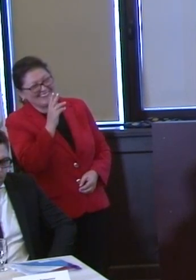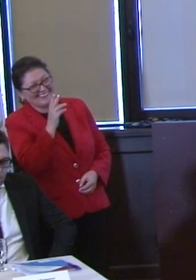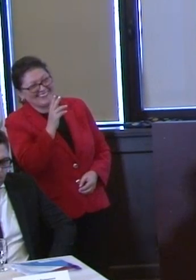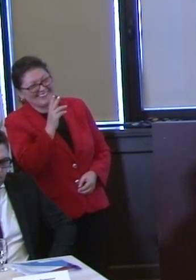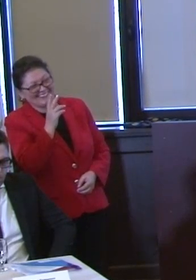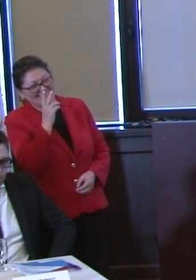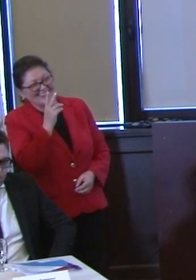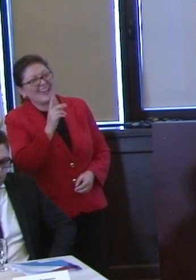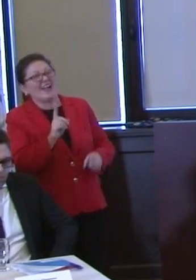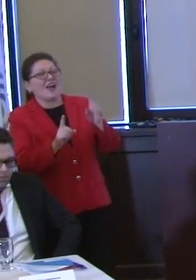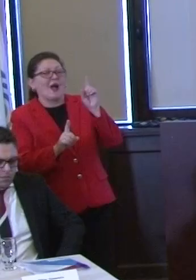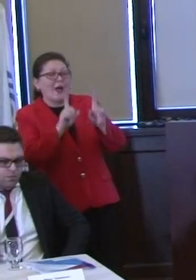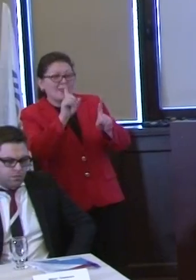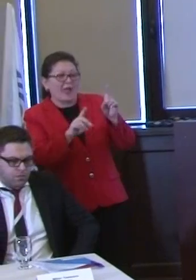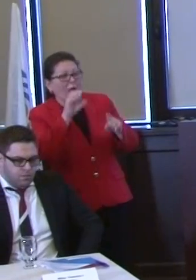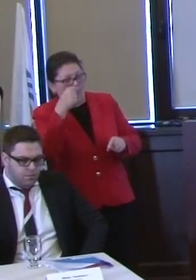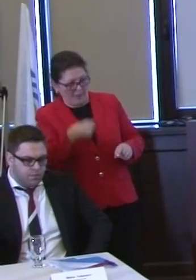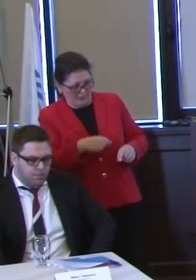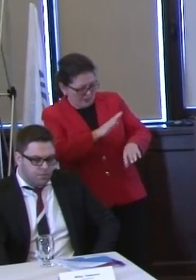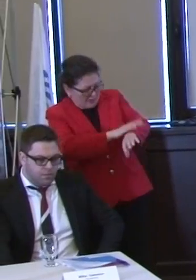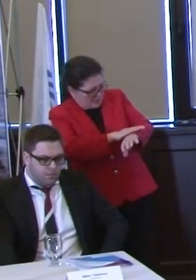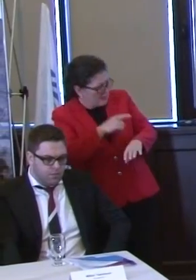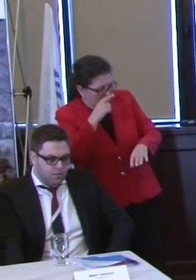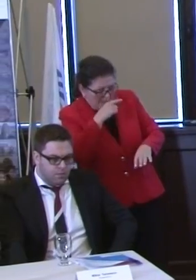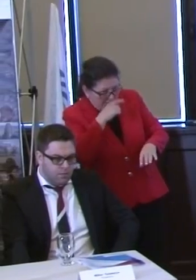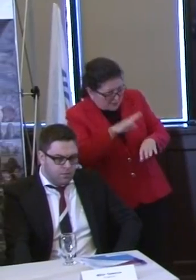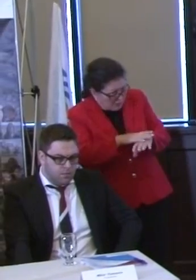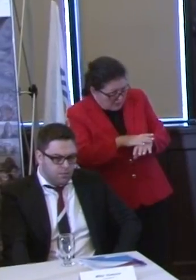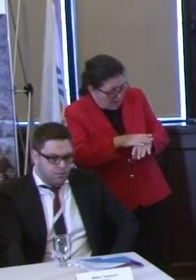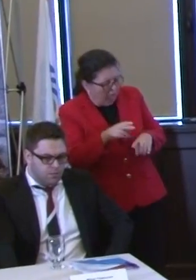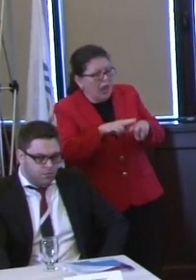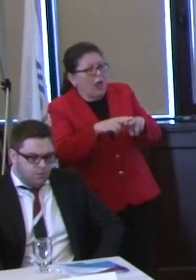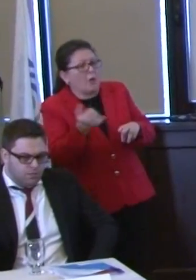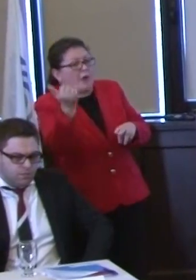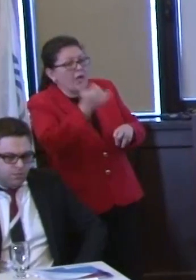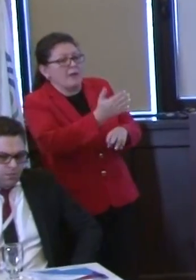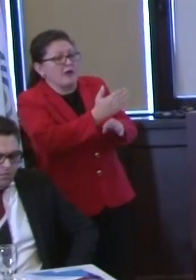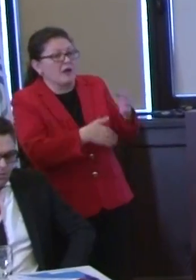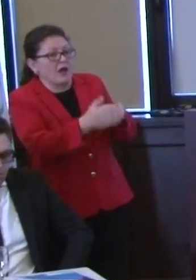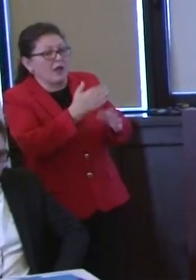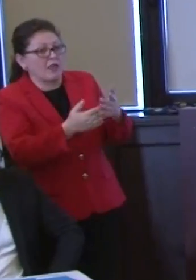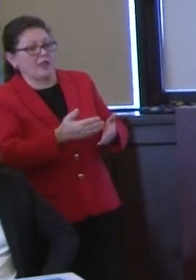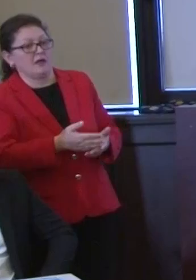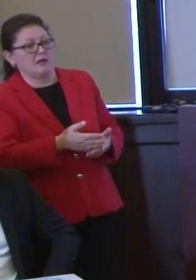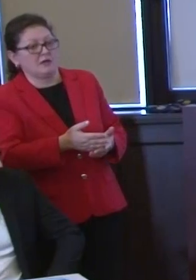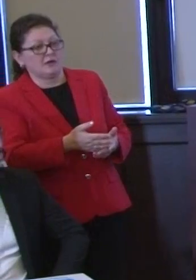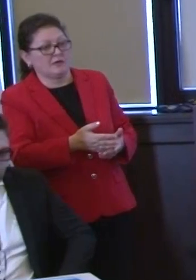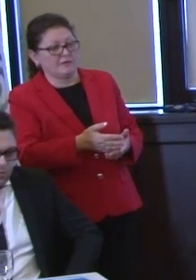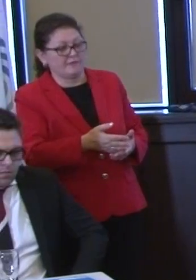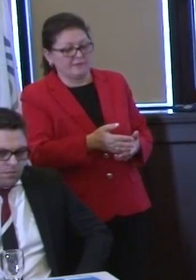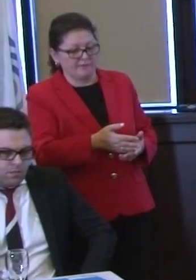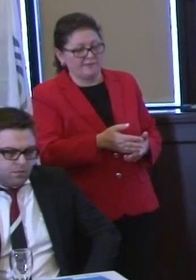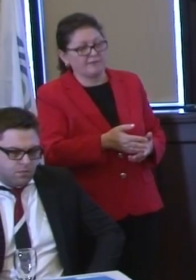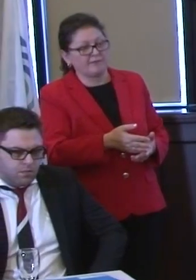mâna de o viață, tu îl chinui de fiecare dată să vedea că i-a crescut mâna. Este o aberație în societate. Și trebuie să se oprească odată